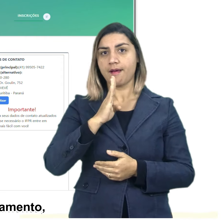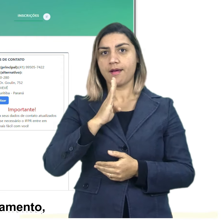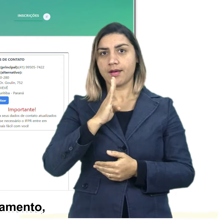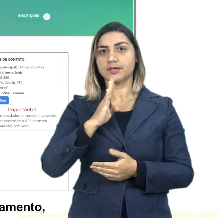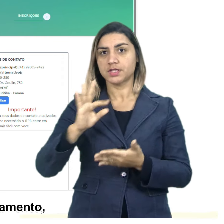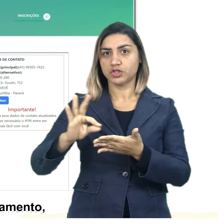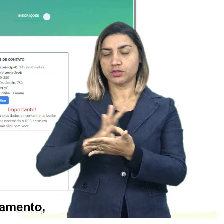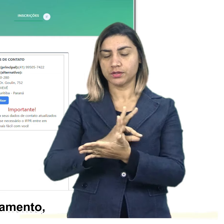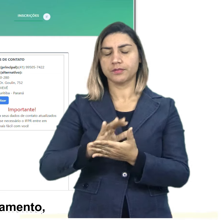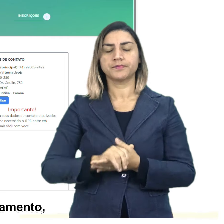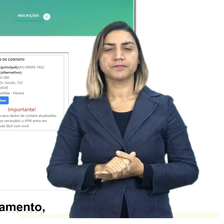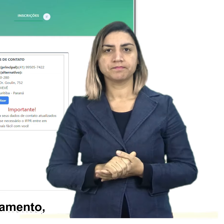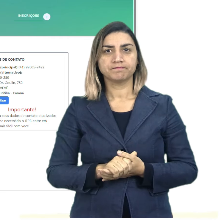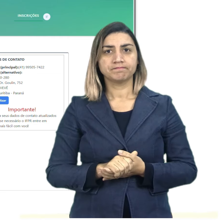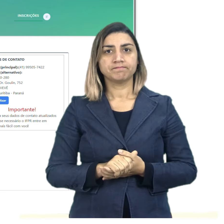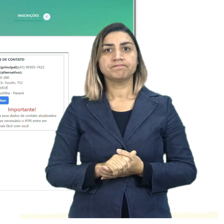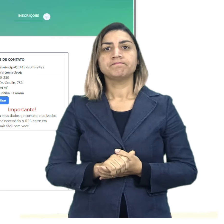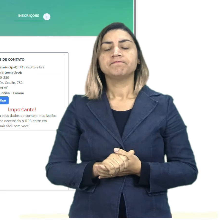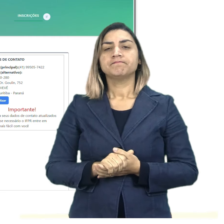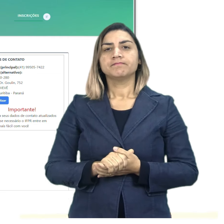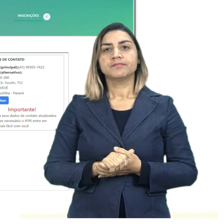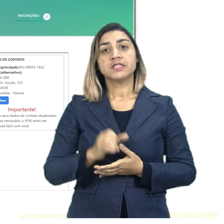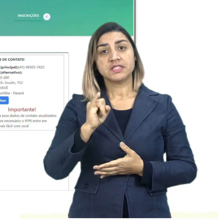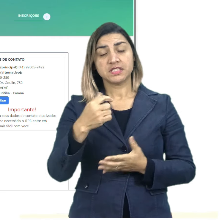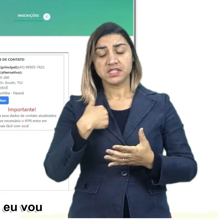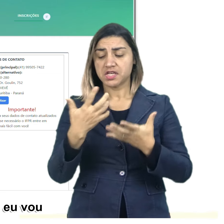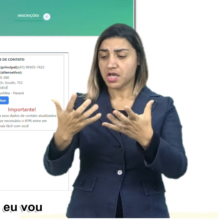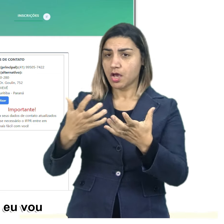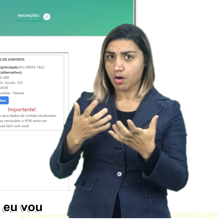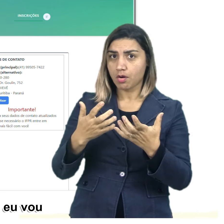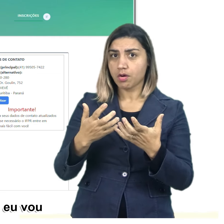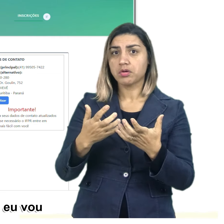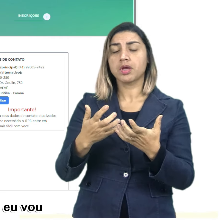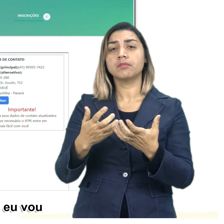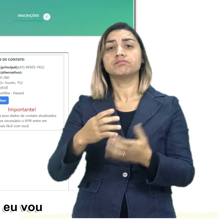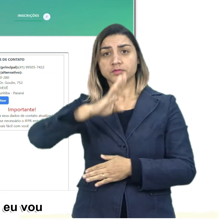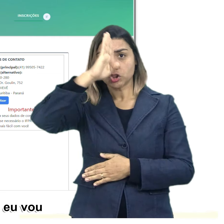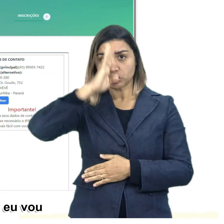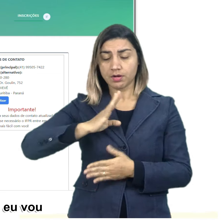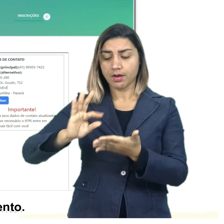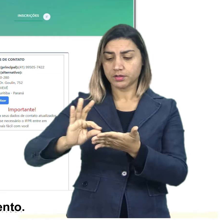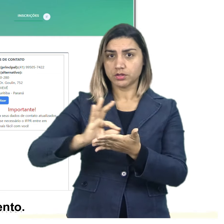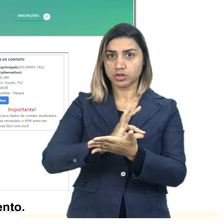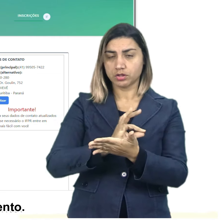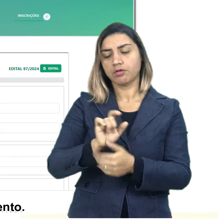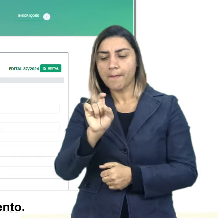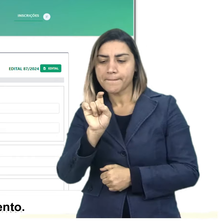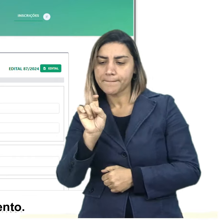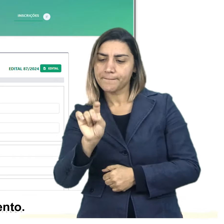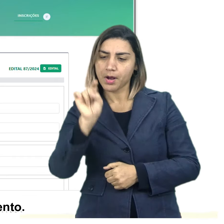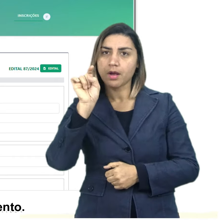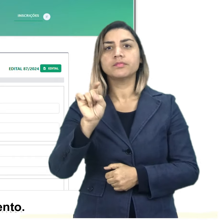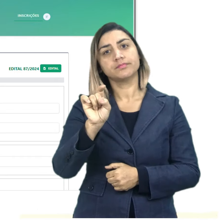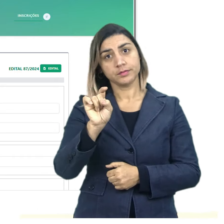solicitar a isenção do pagamento. Se eu quiser tentar não pagar pela inscrição, eu vou clicar em